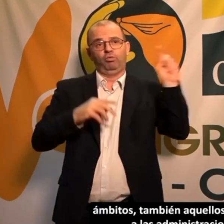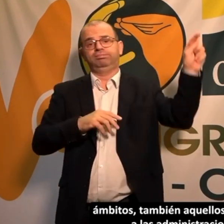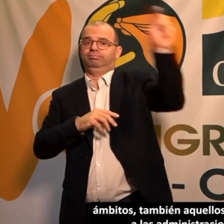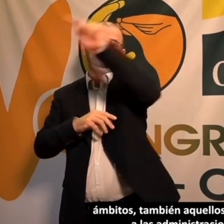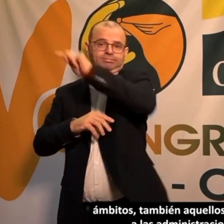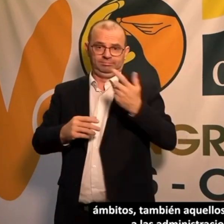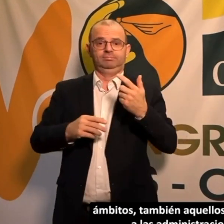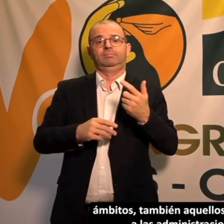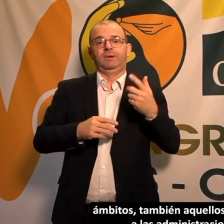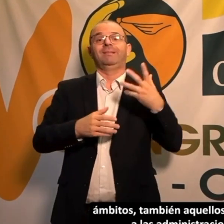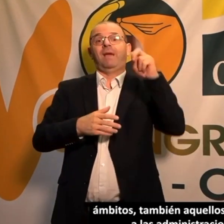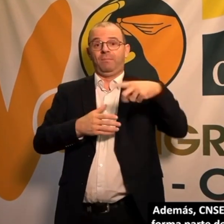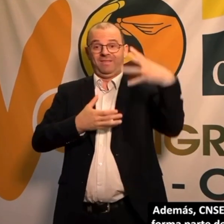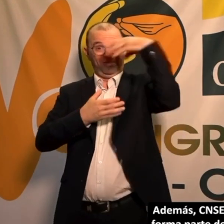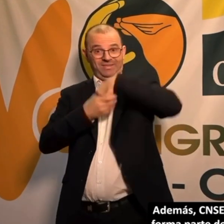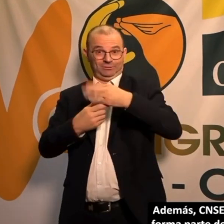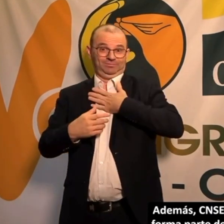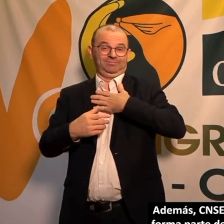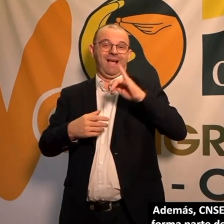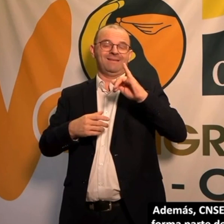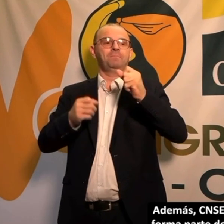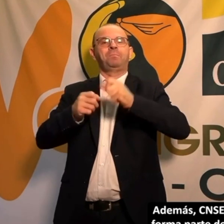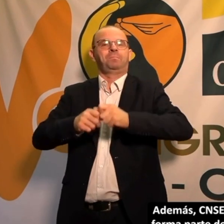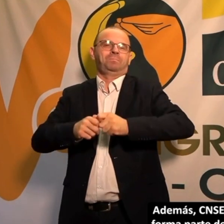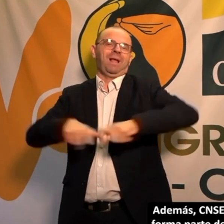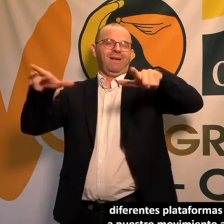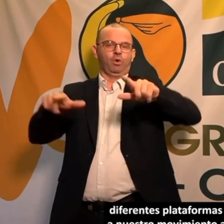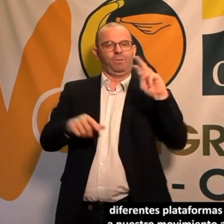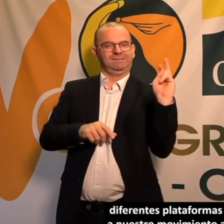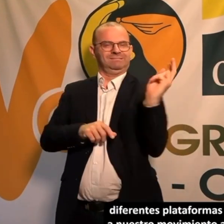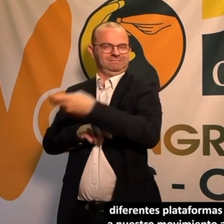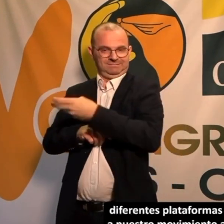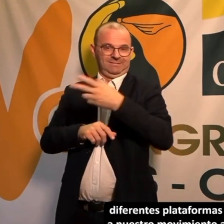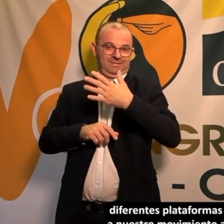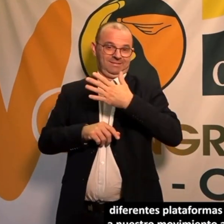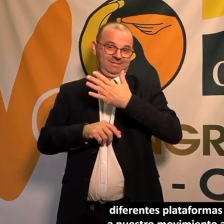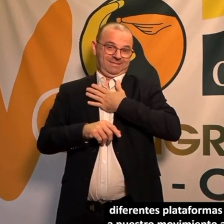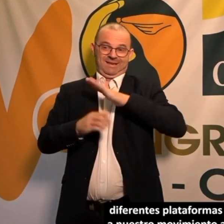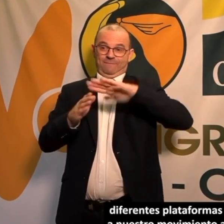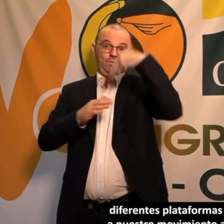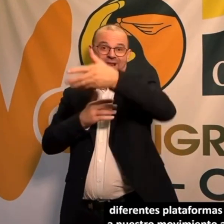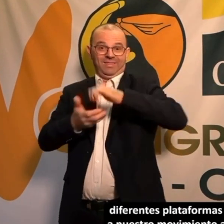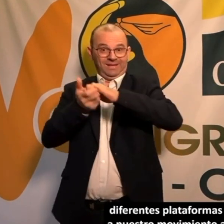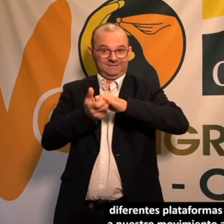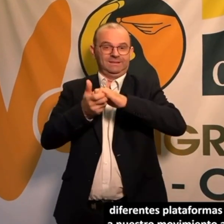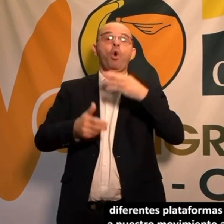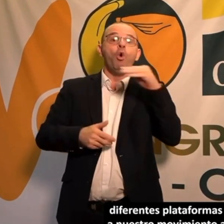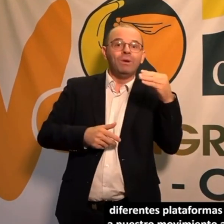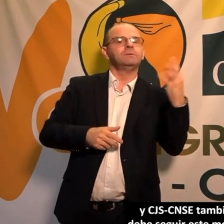Para la CNSE, esta es una estrategia clave, que la juventud sorda sea activa y propositiva, ya que los y las jóvenes